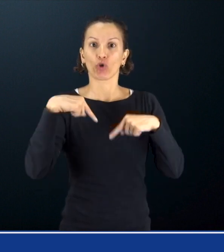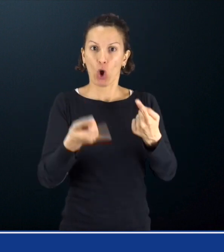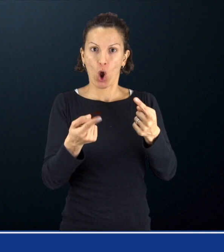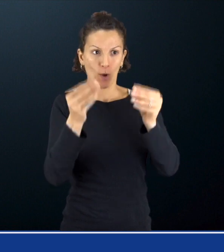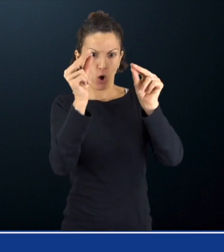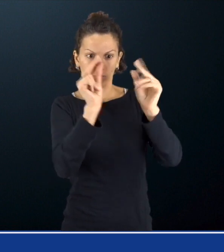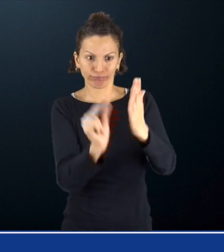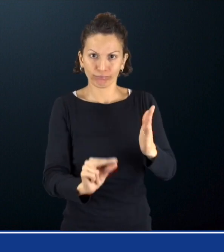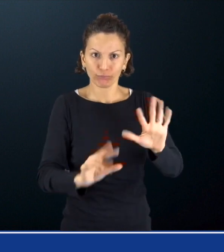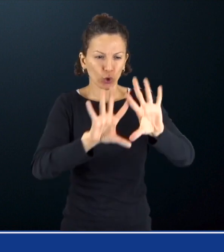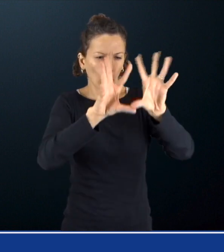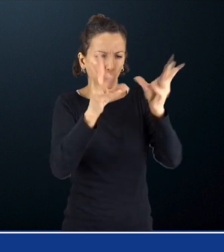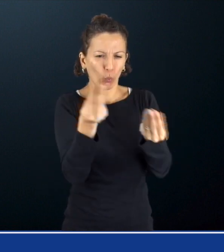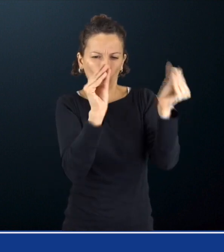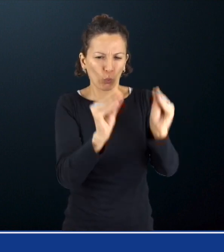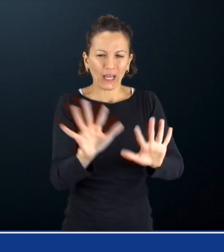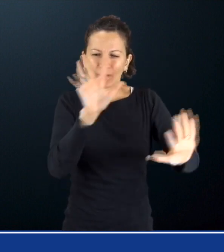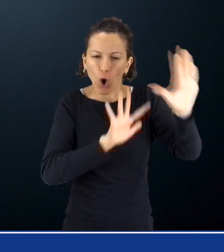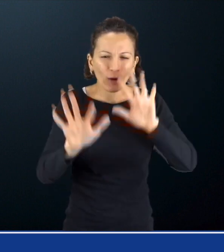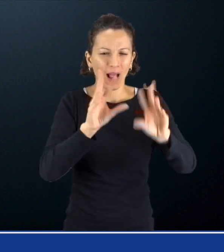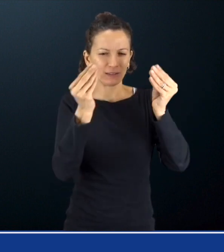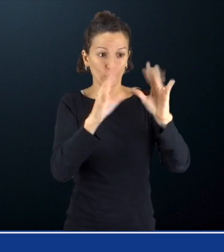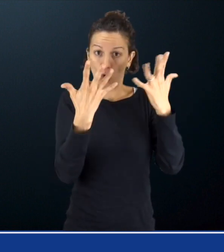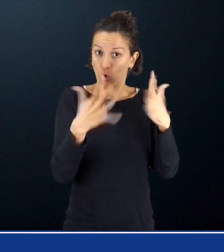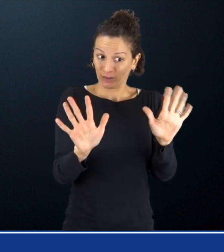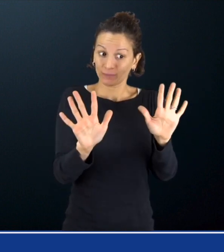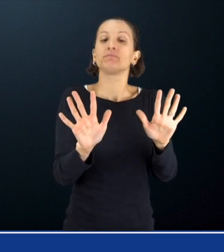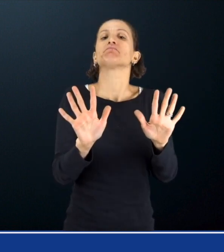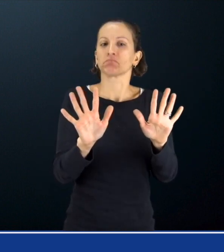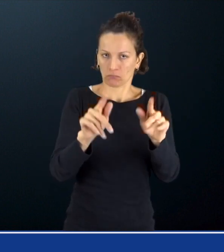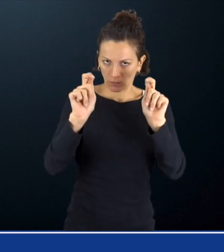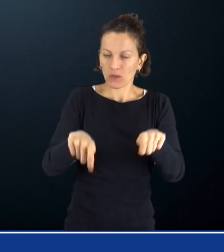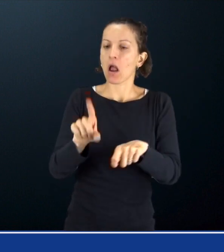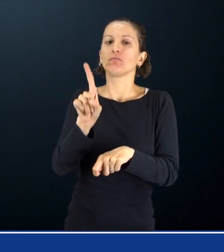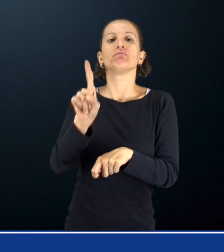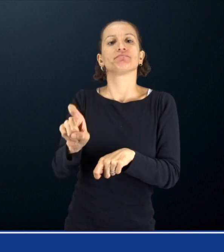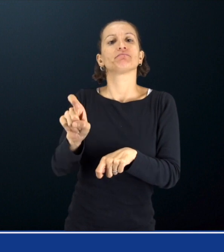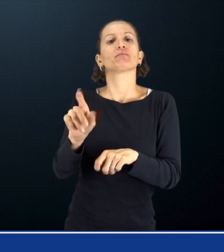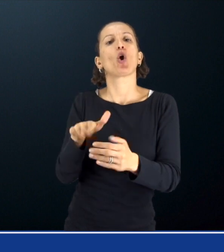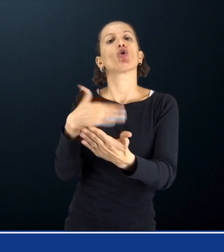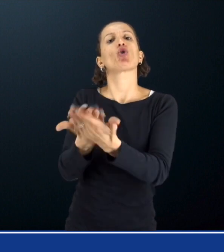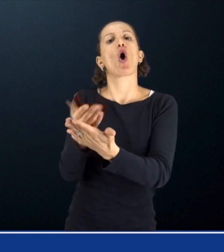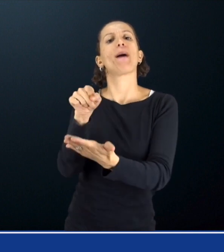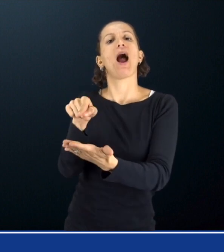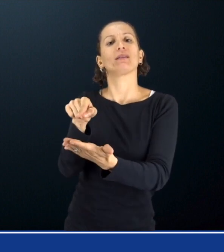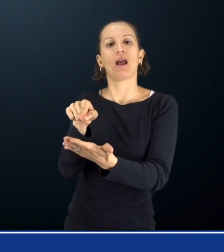tutti i campi ed aver inserito le informazioni richieste, la domanda deve essere trasmessa selezionando Invio domanda